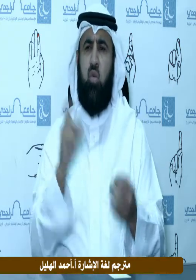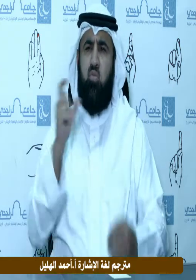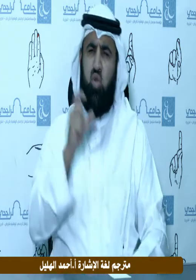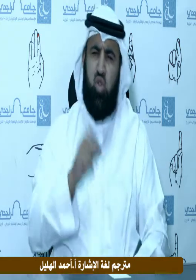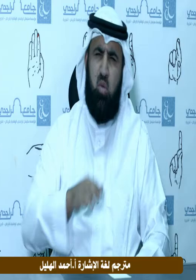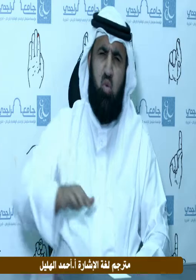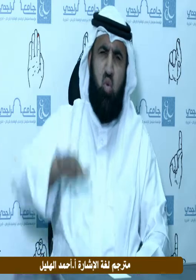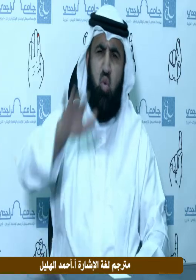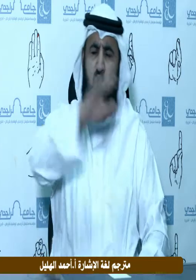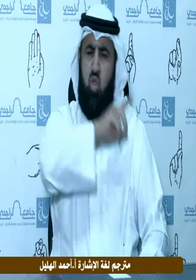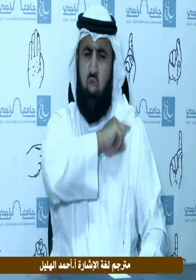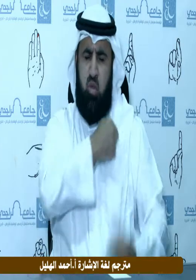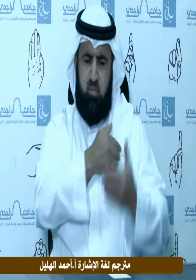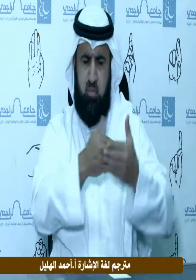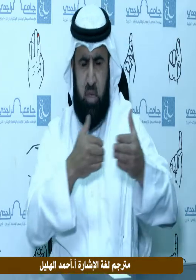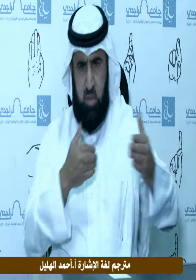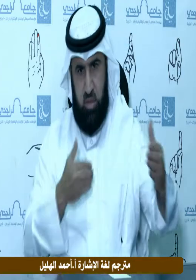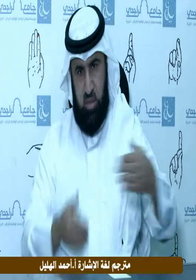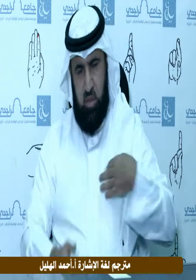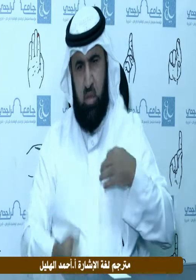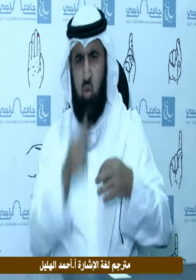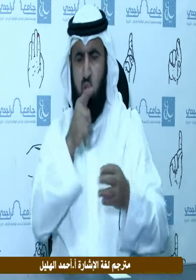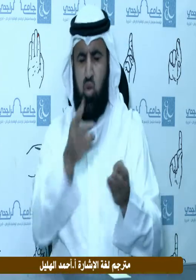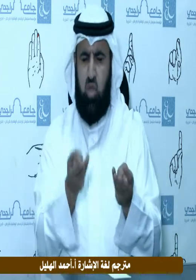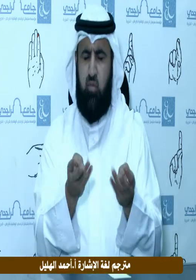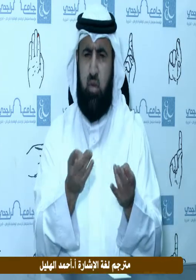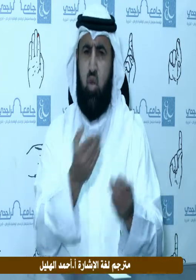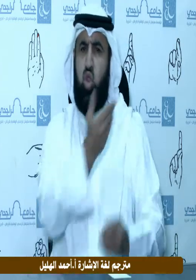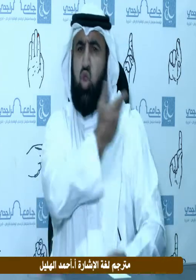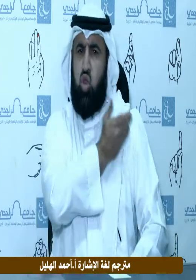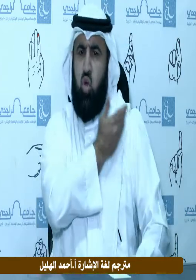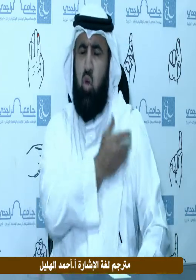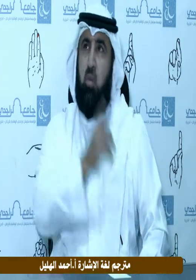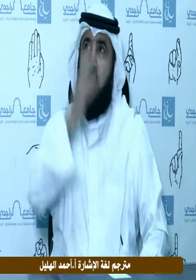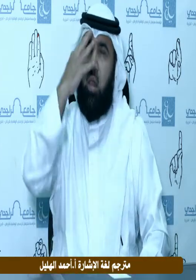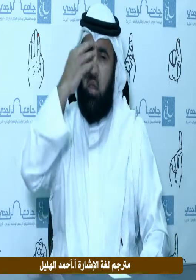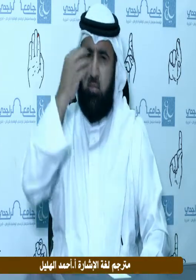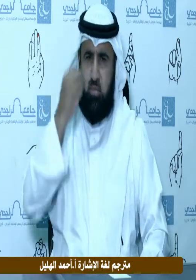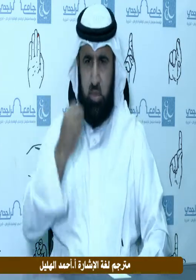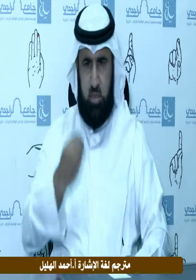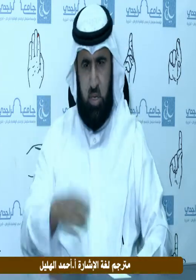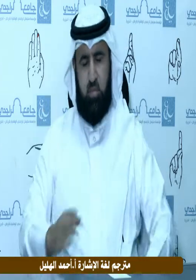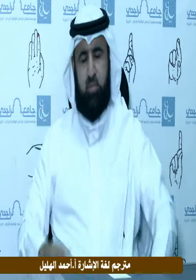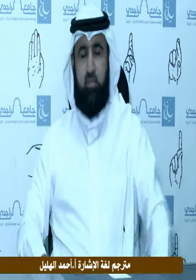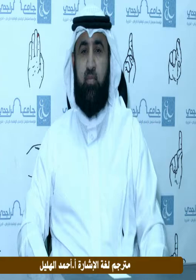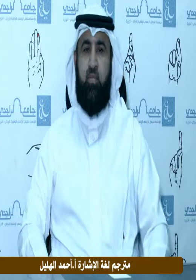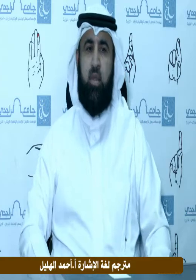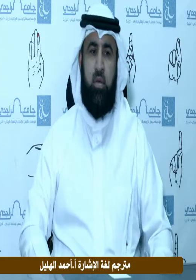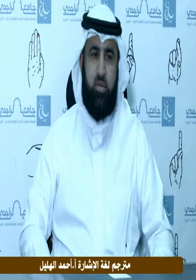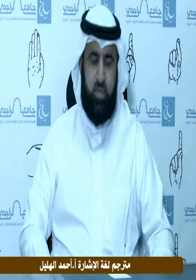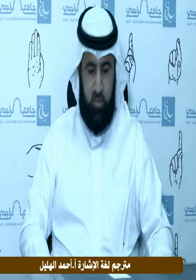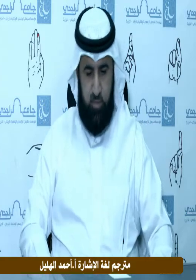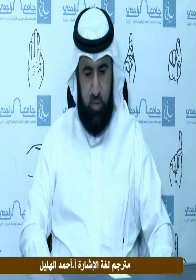المسلمين من كل ذنب فاستغفروه وتوبوا إليه إنه هو الغفور الرحيم